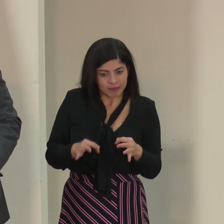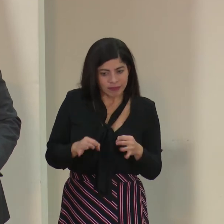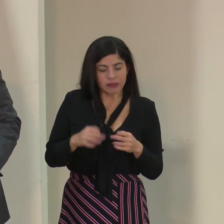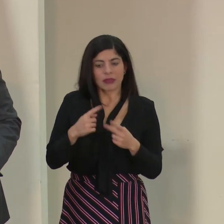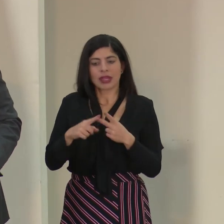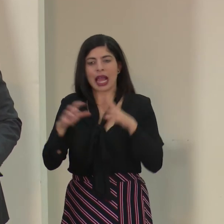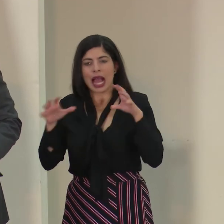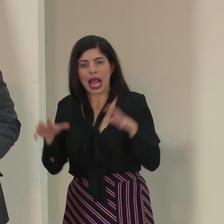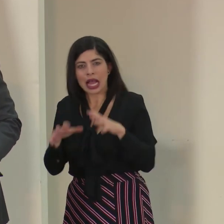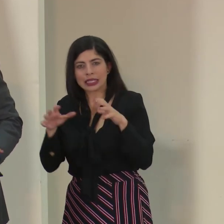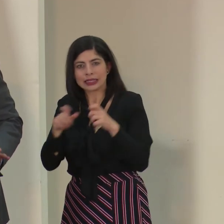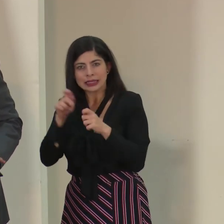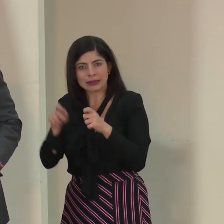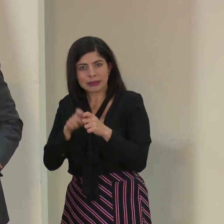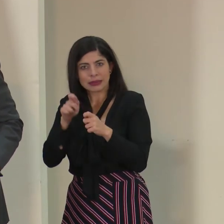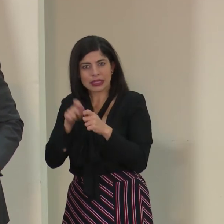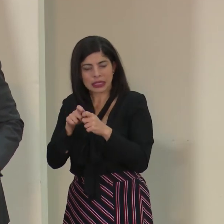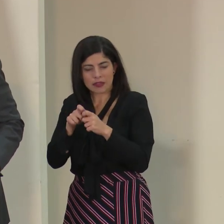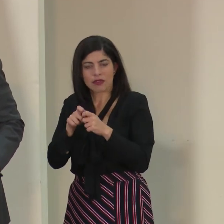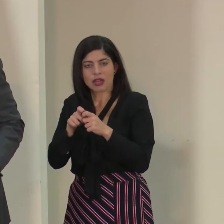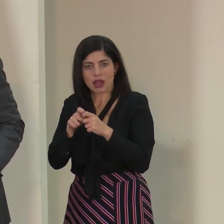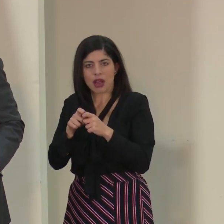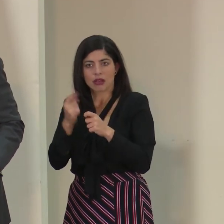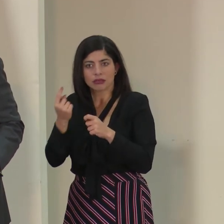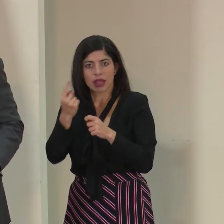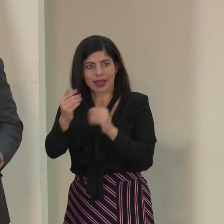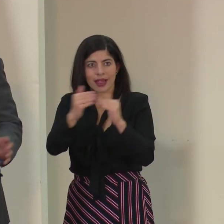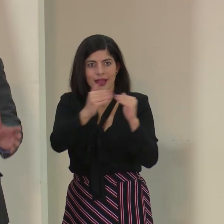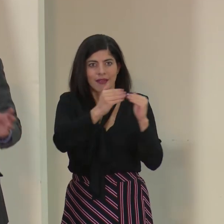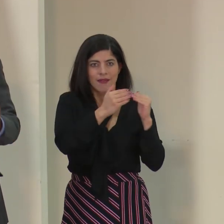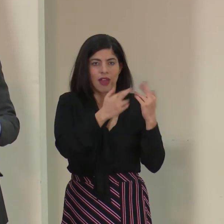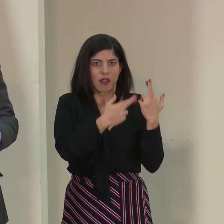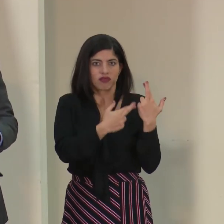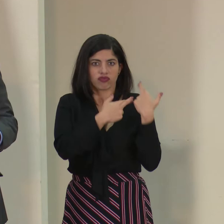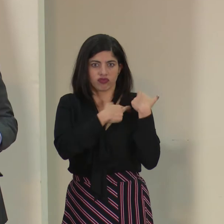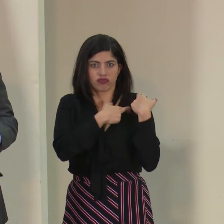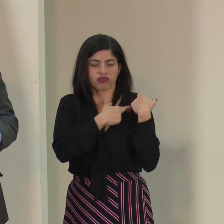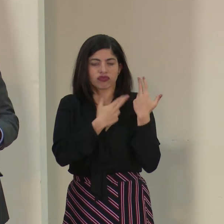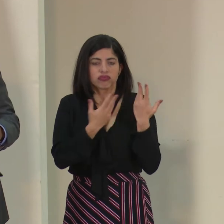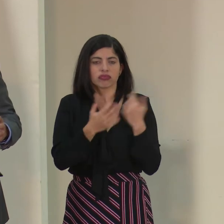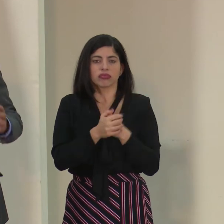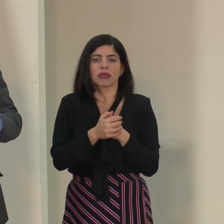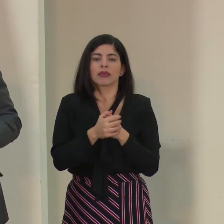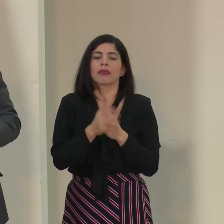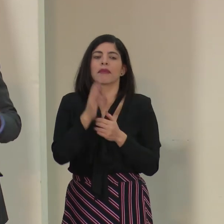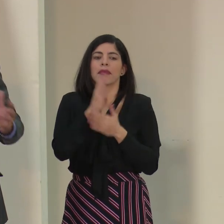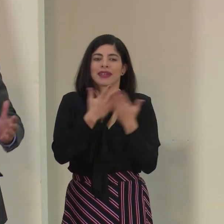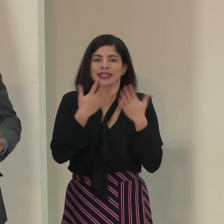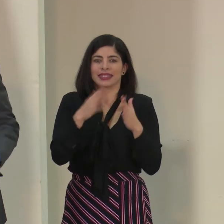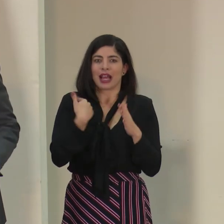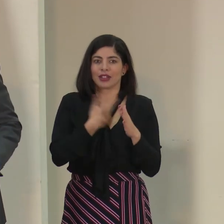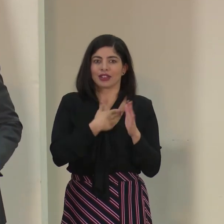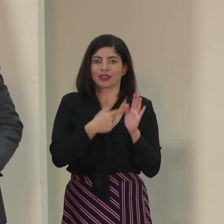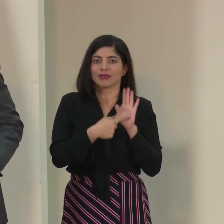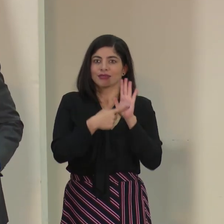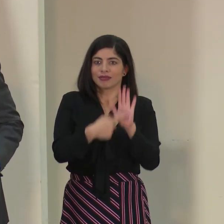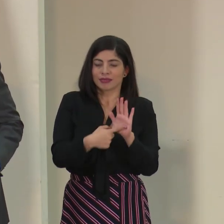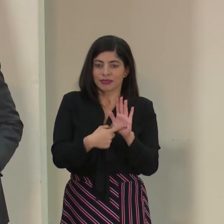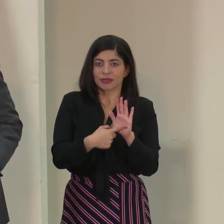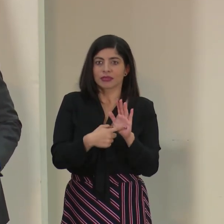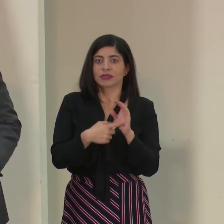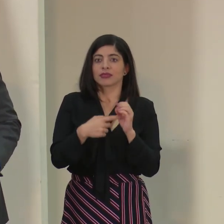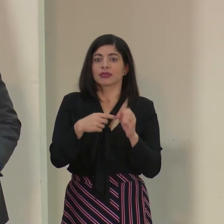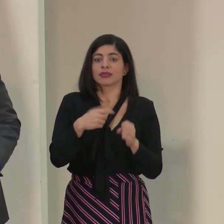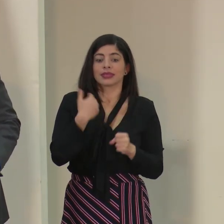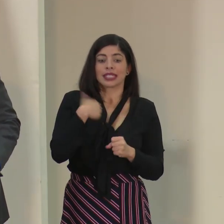acciones específicas que nos corresponde en cada uno de los niveles. Creo que es parte también de lo que hemos reflejado en la participación